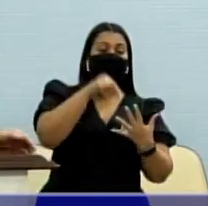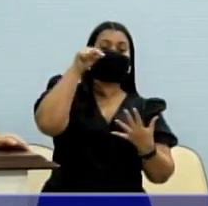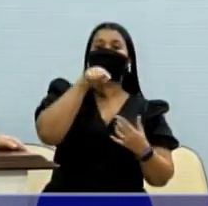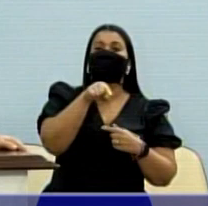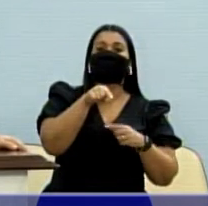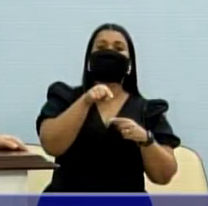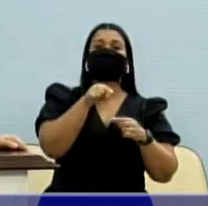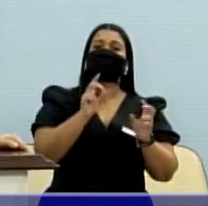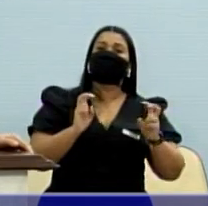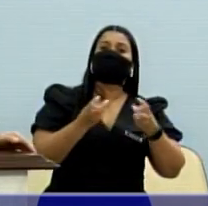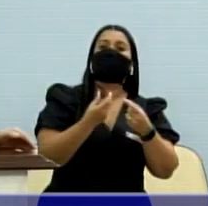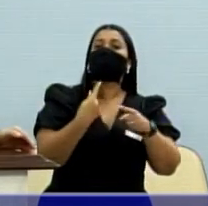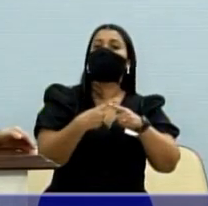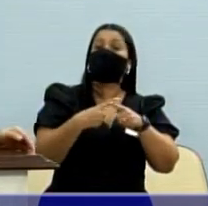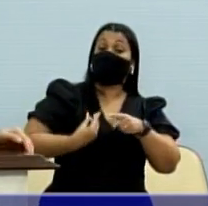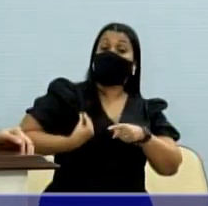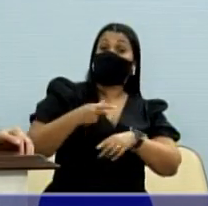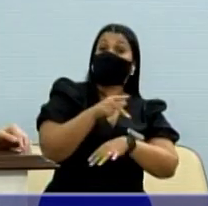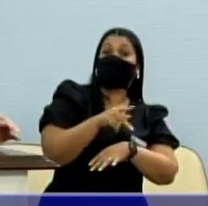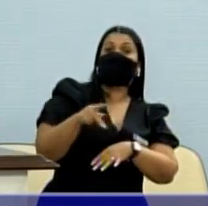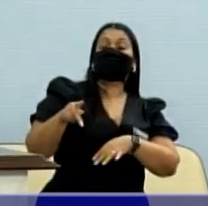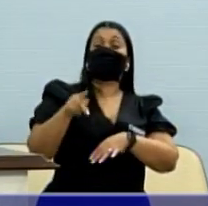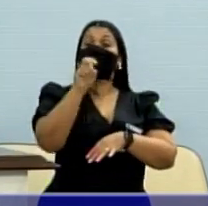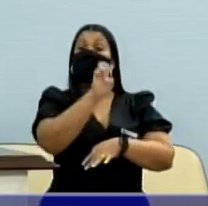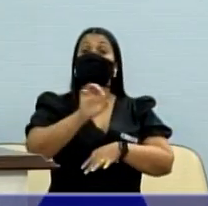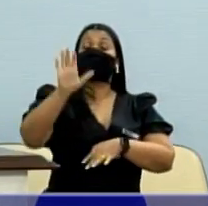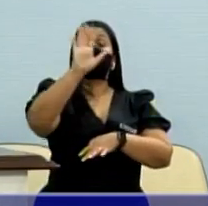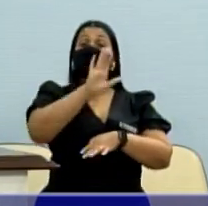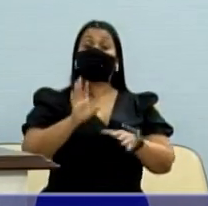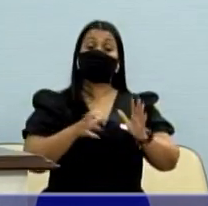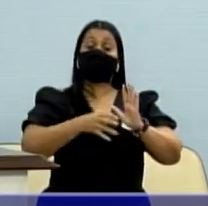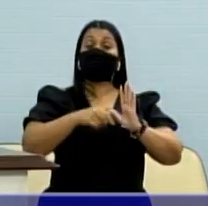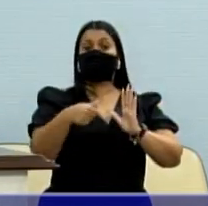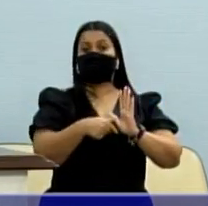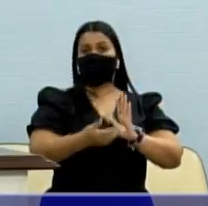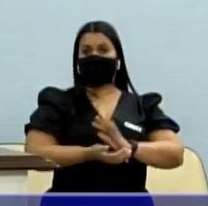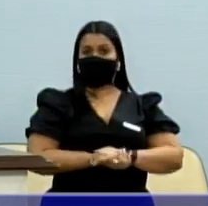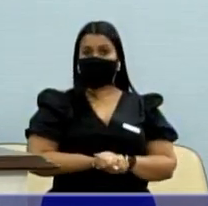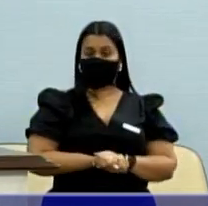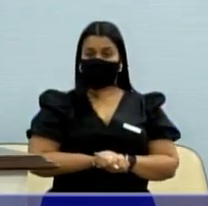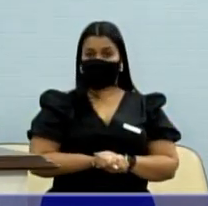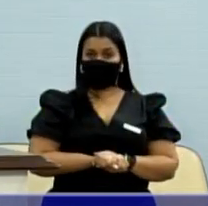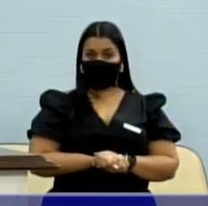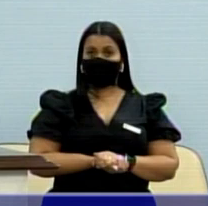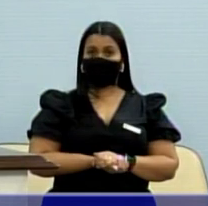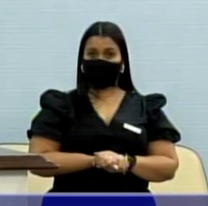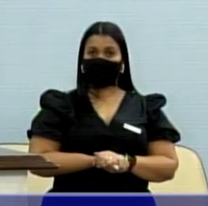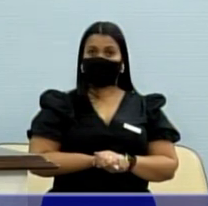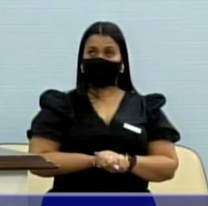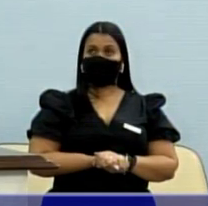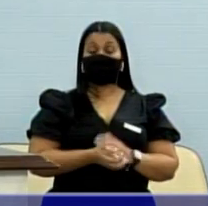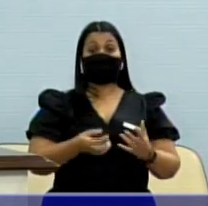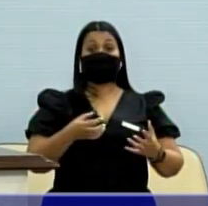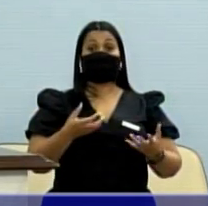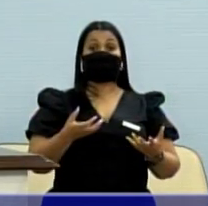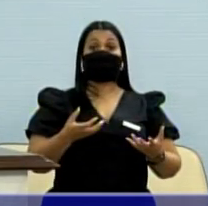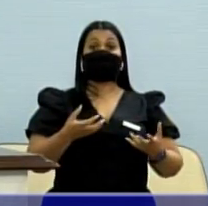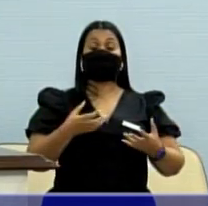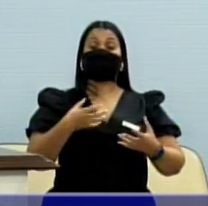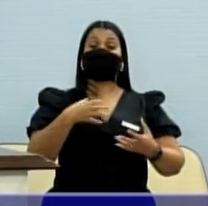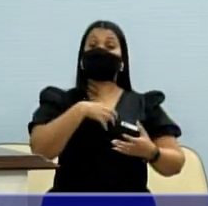para ocupar a presidência estadual do partido, uma função que muito me honra,